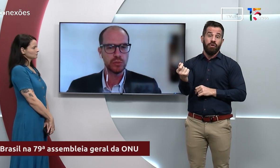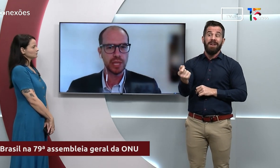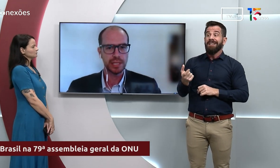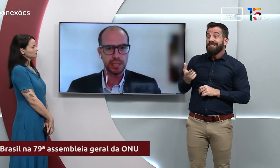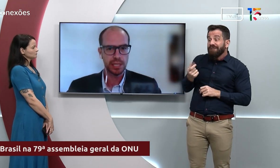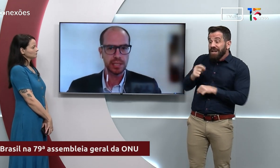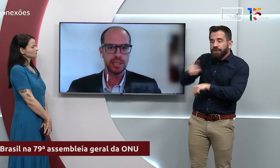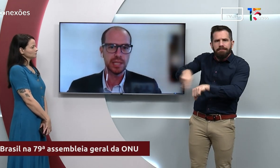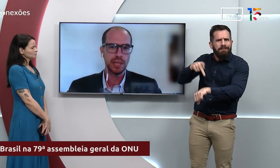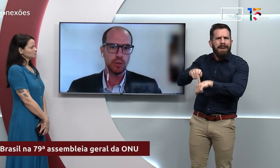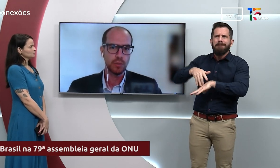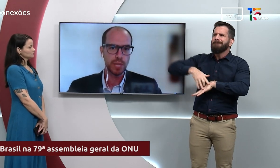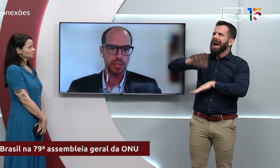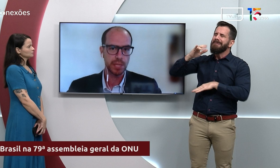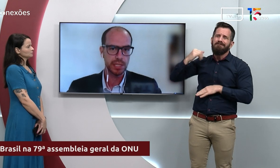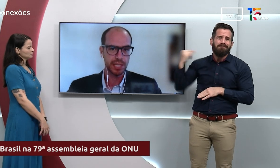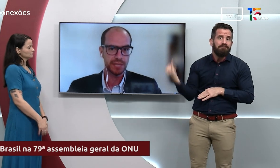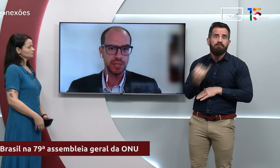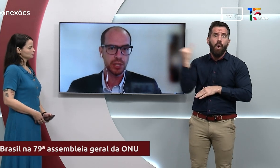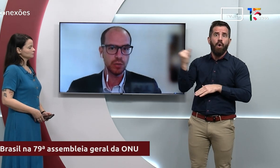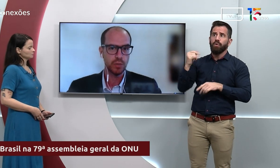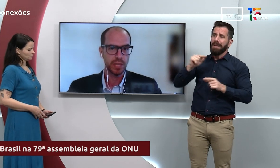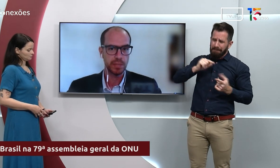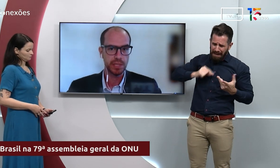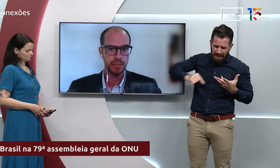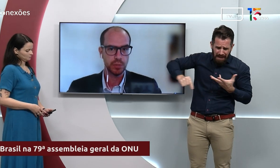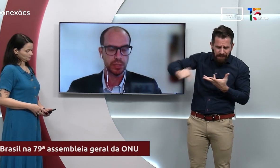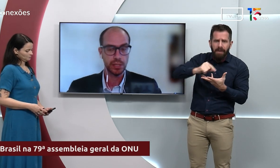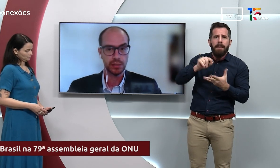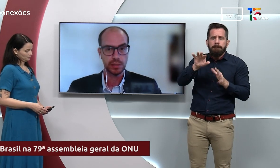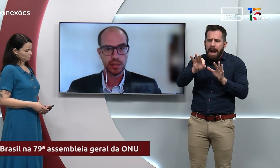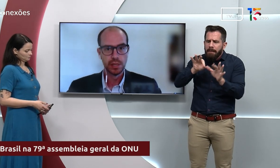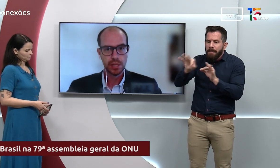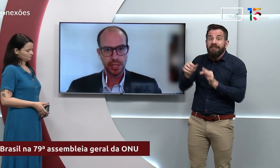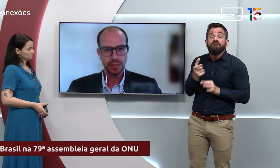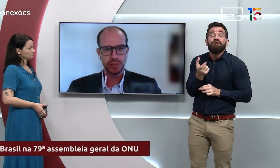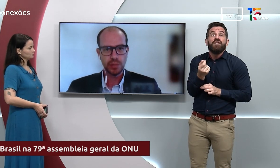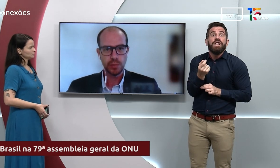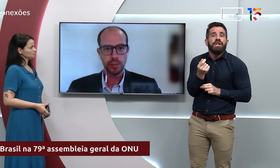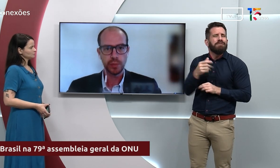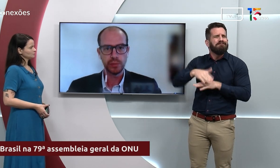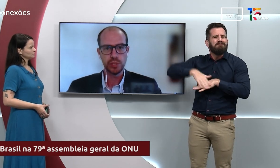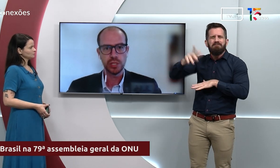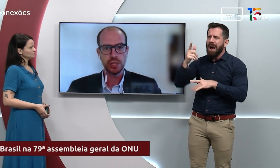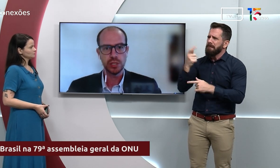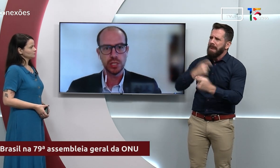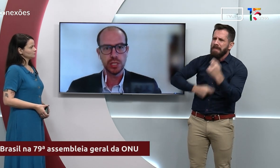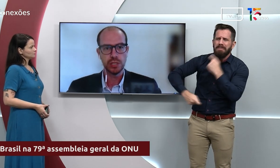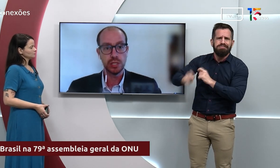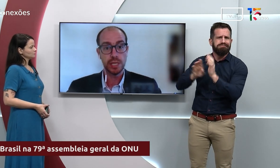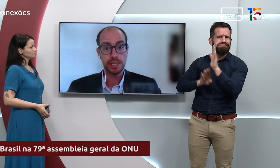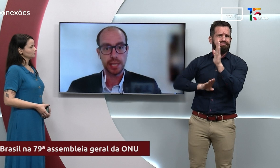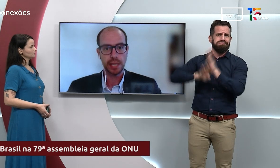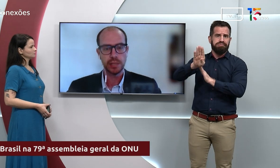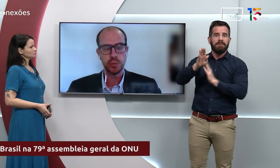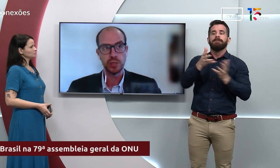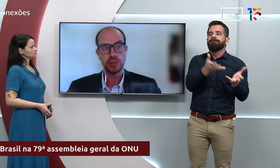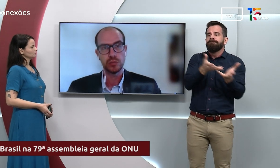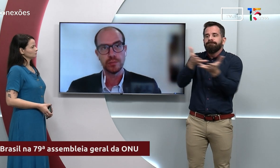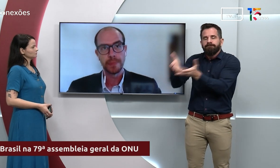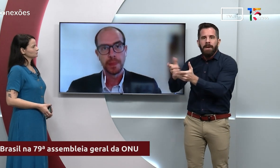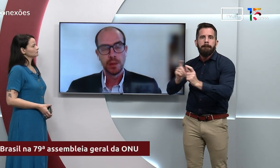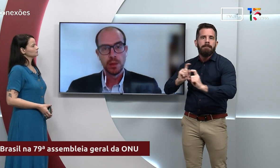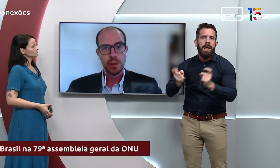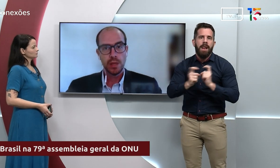digamos assim, das 20 economias mais importantes. Então, tem um papel de destaque por